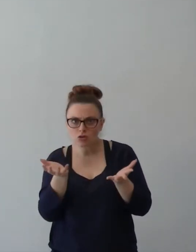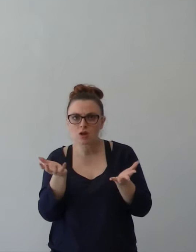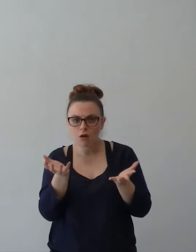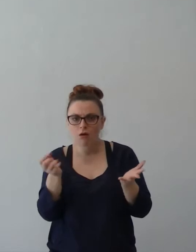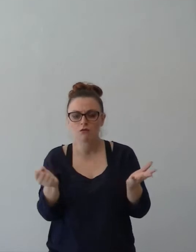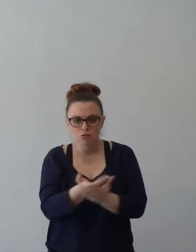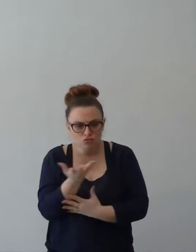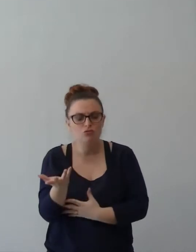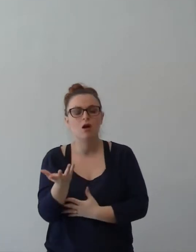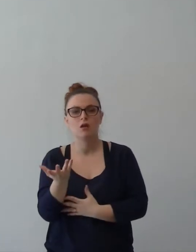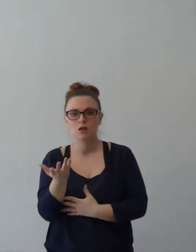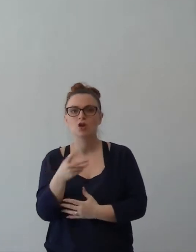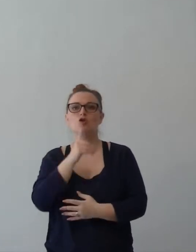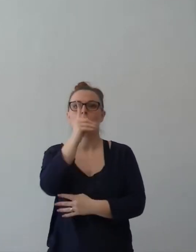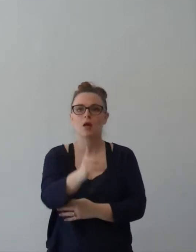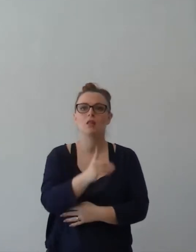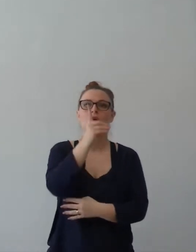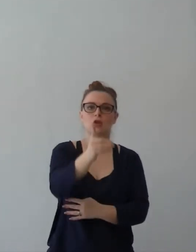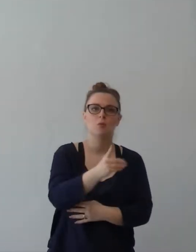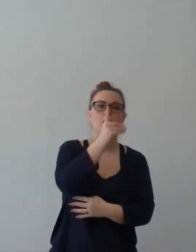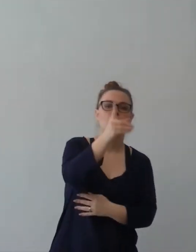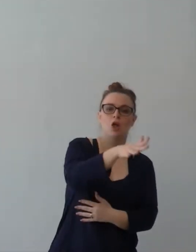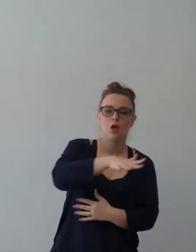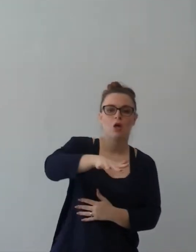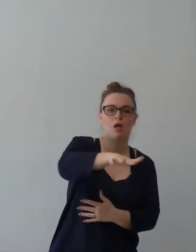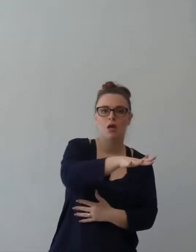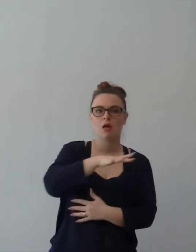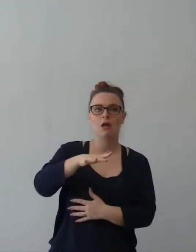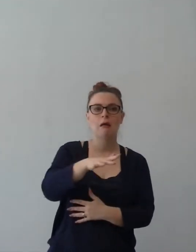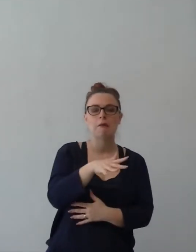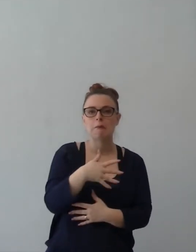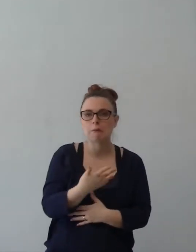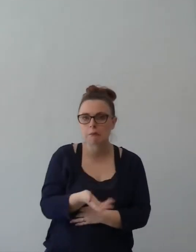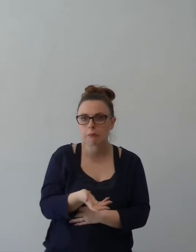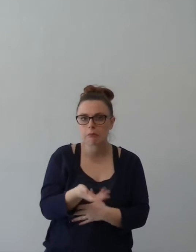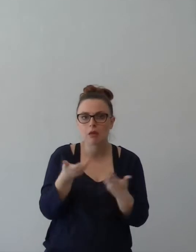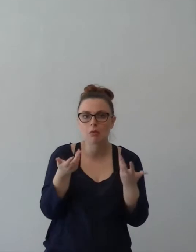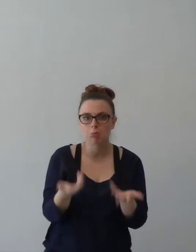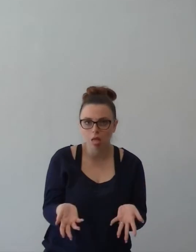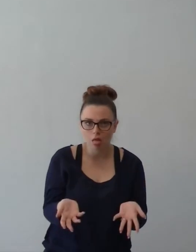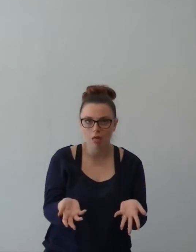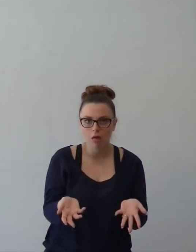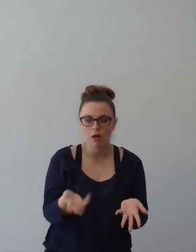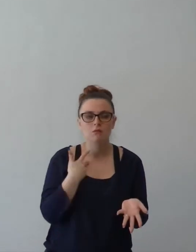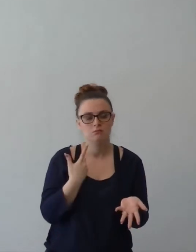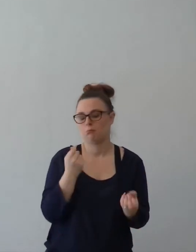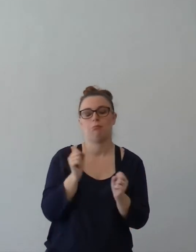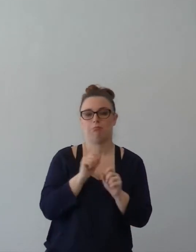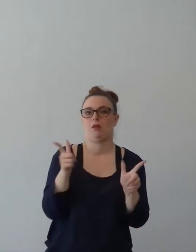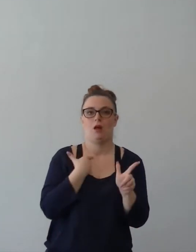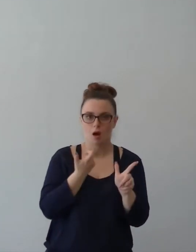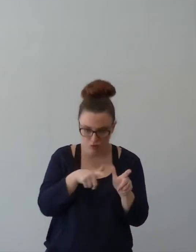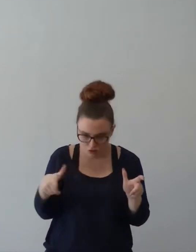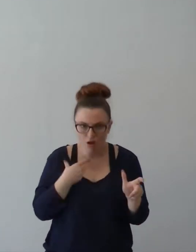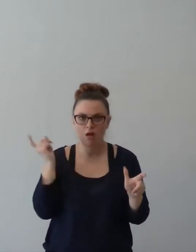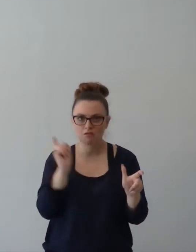deprimente. Sono stupito che le persone vanno ancora in chiesa. La maggior parte di quelli che vanno